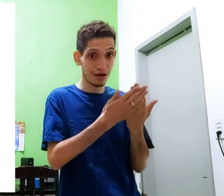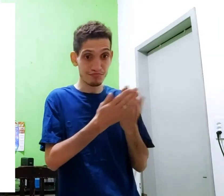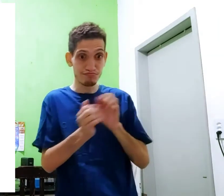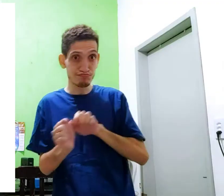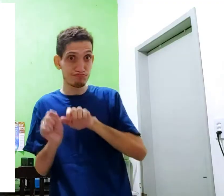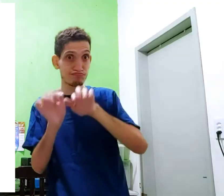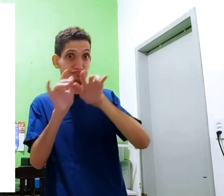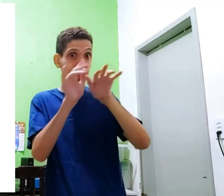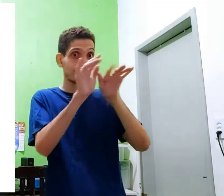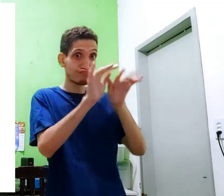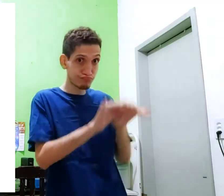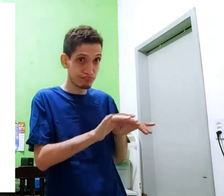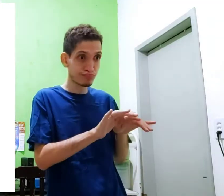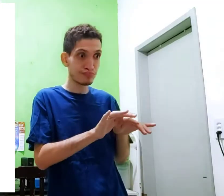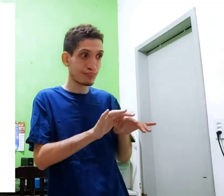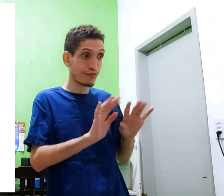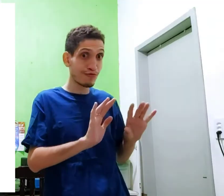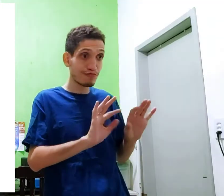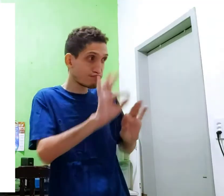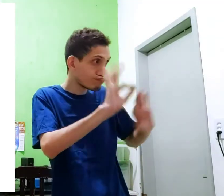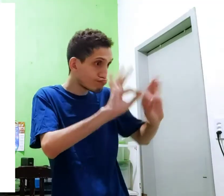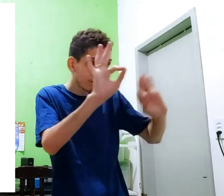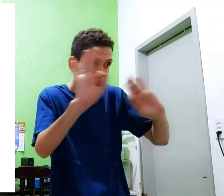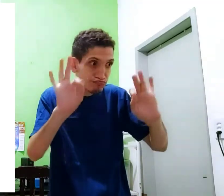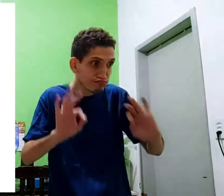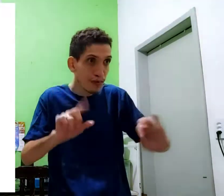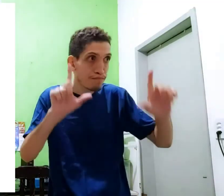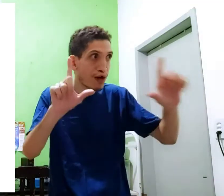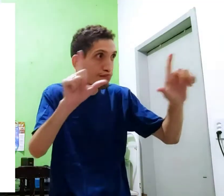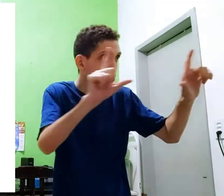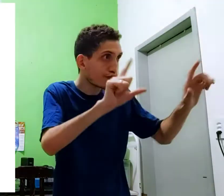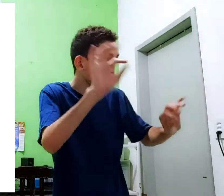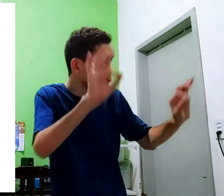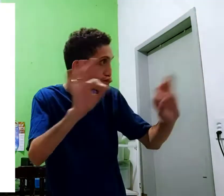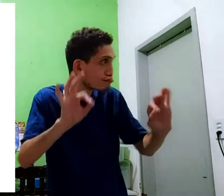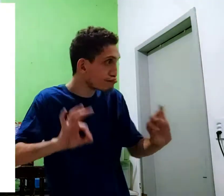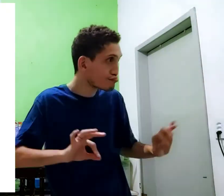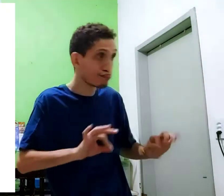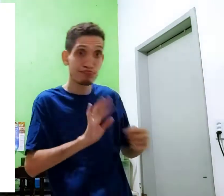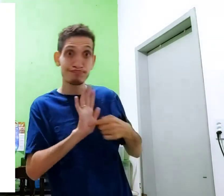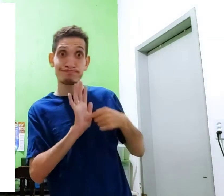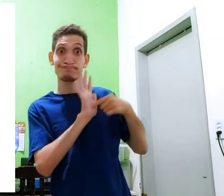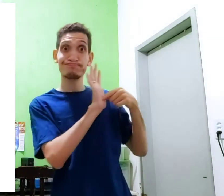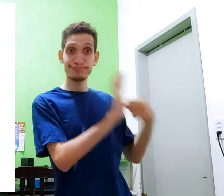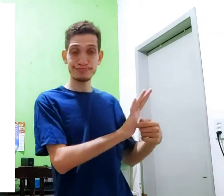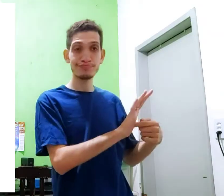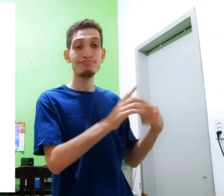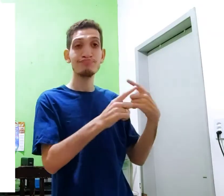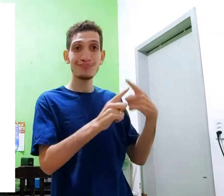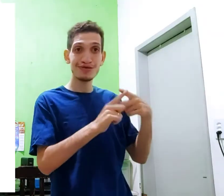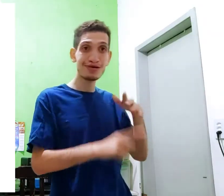escola vão até a escola organiza cartaz e mostra